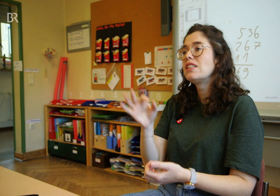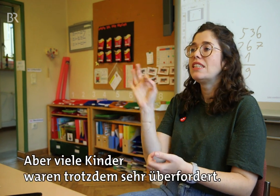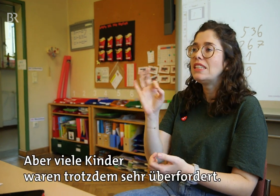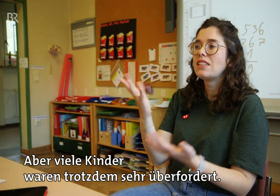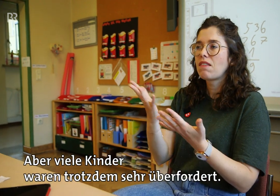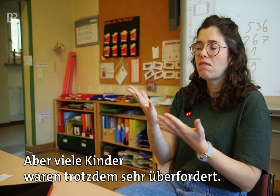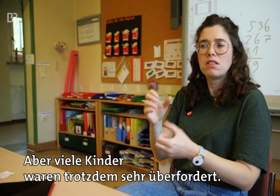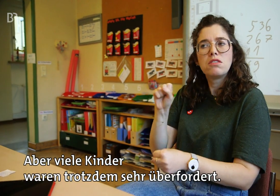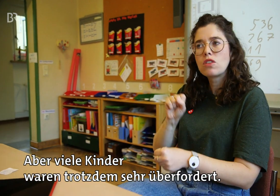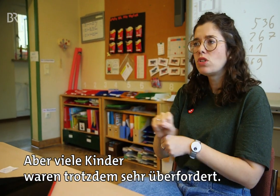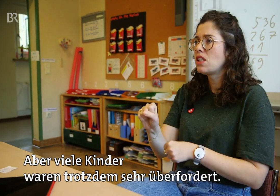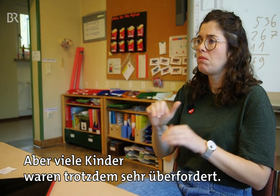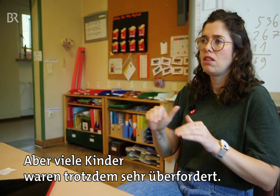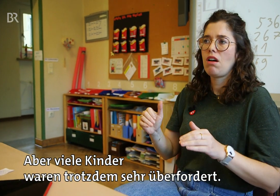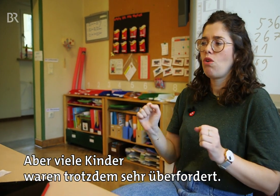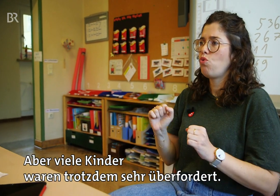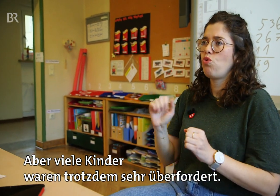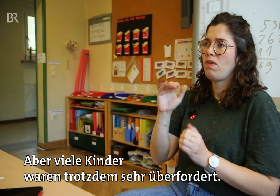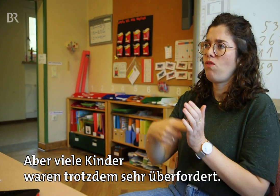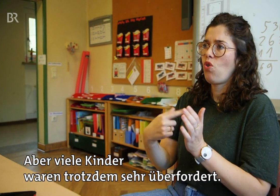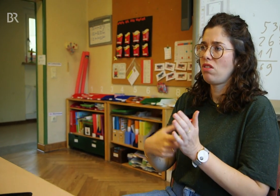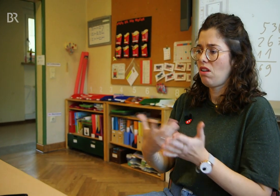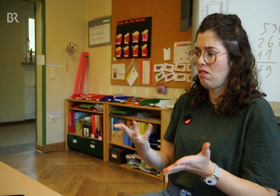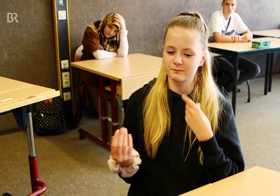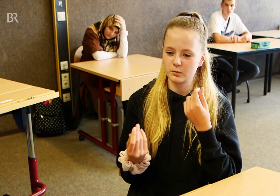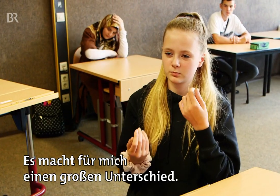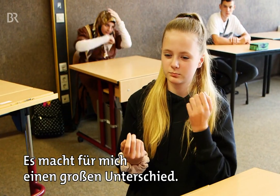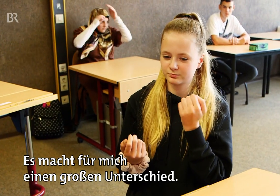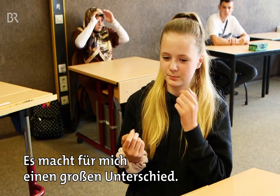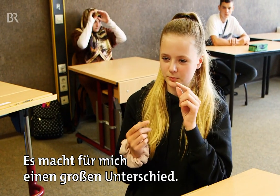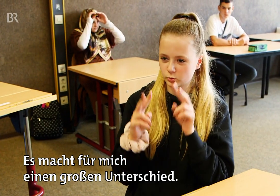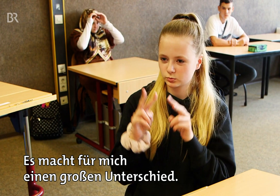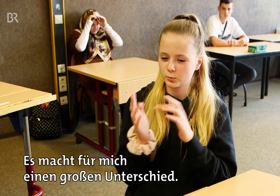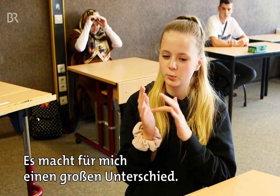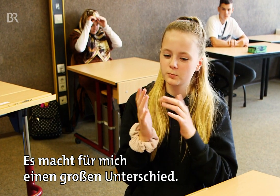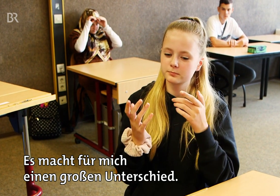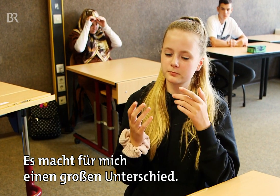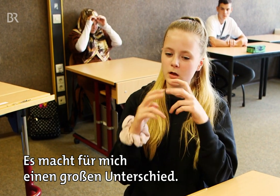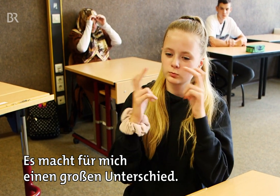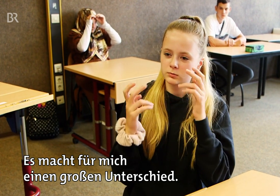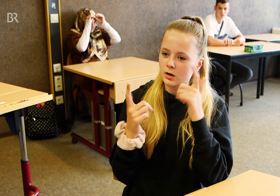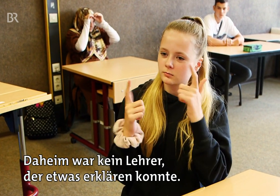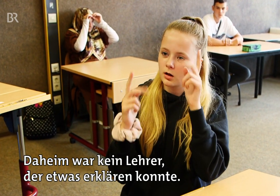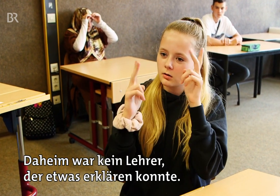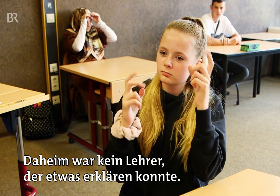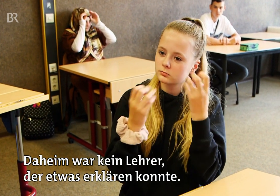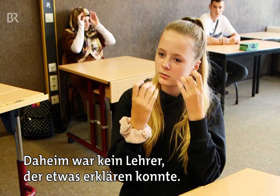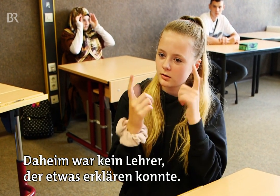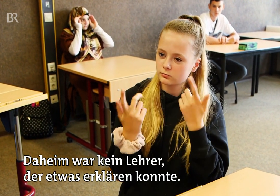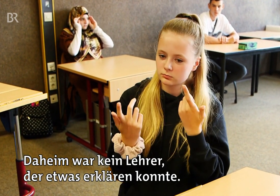Aber viele Kinder waren trotzdem sehr überfordert. Es macht für mich einen großen Unterschied. Daheim war kein